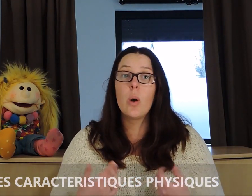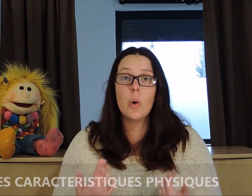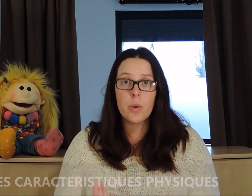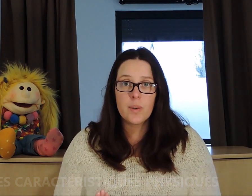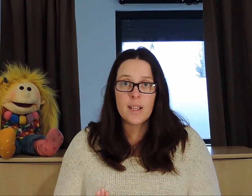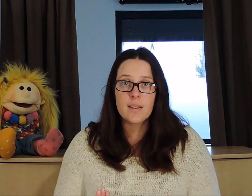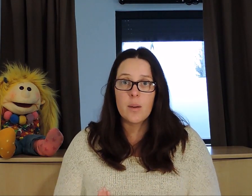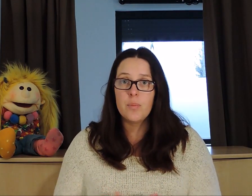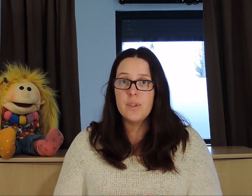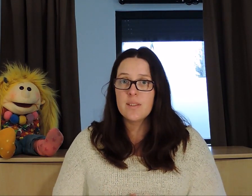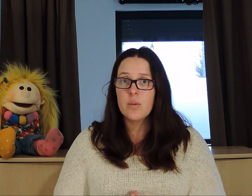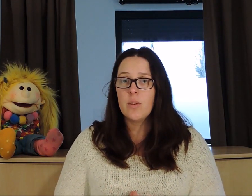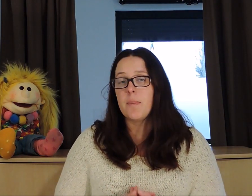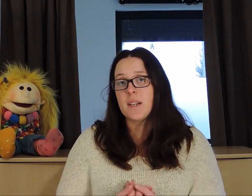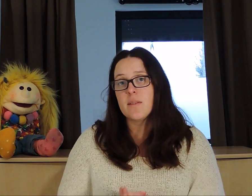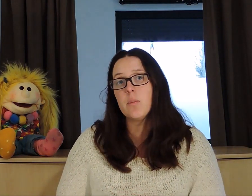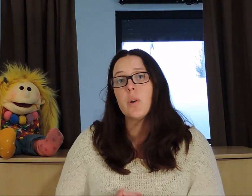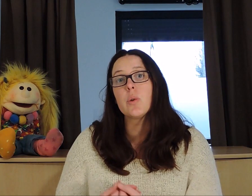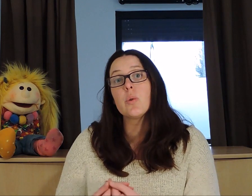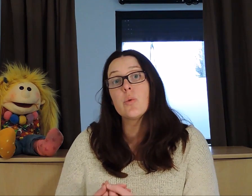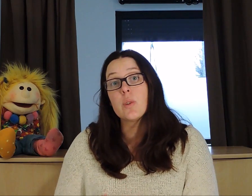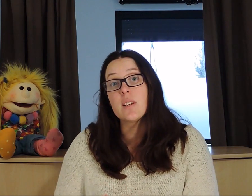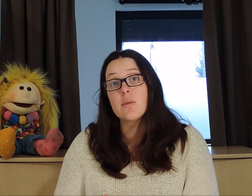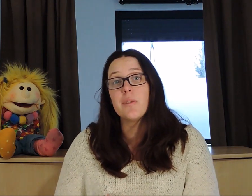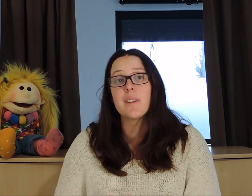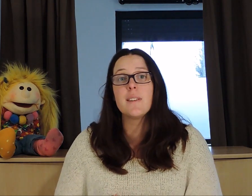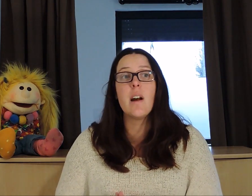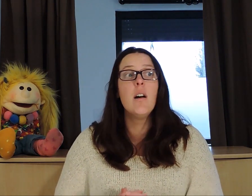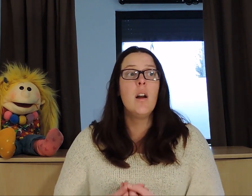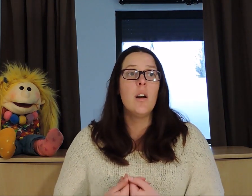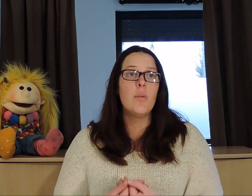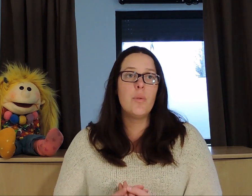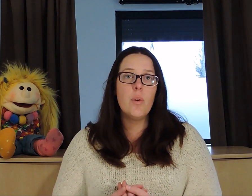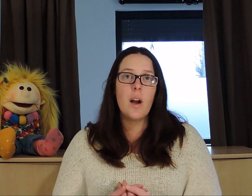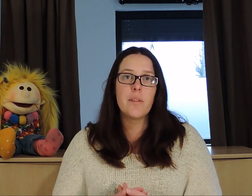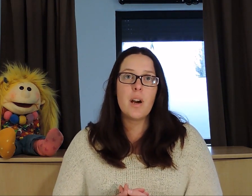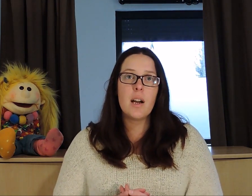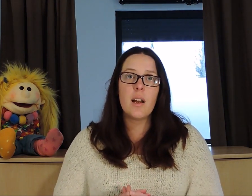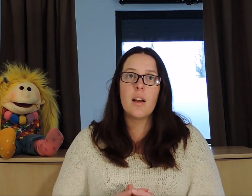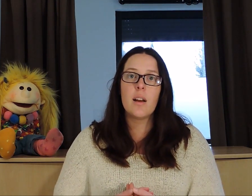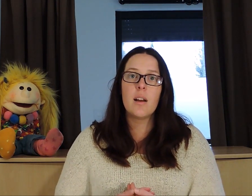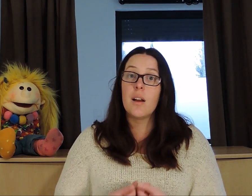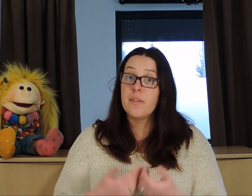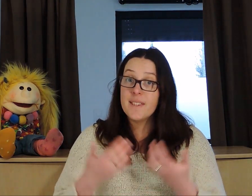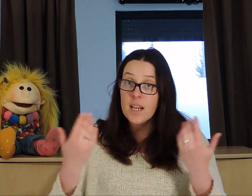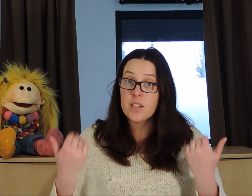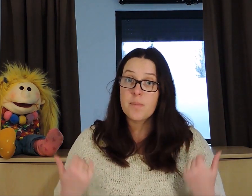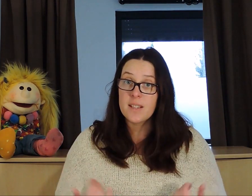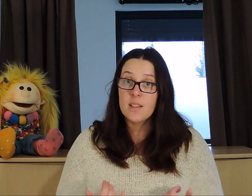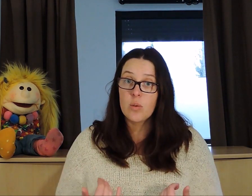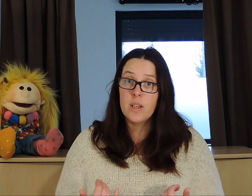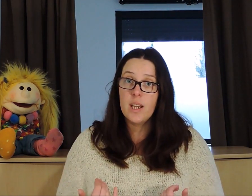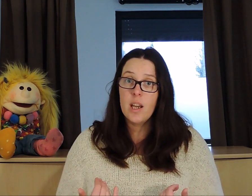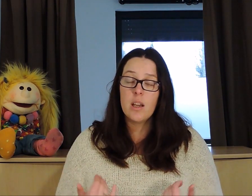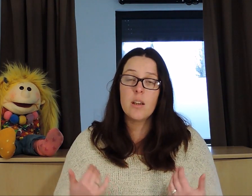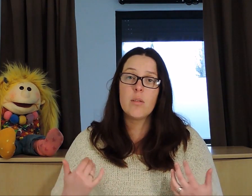reconnaître puisque les personnes porteuses de trisomie 21 vont avoir un visage particulier et